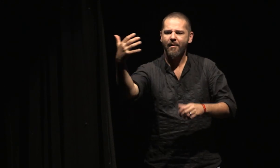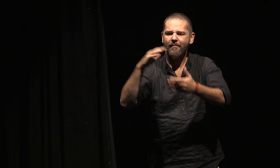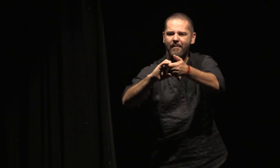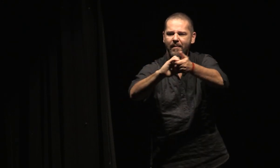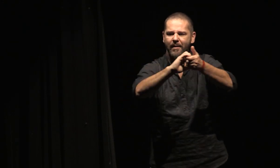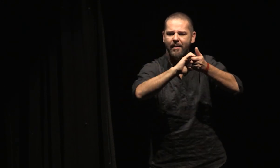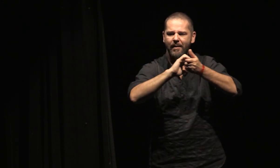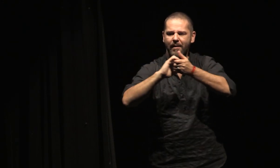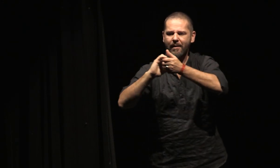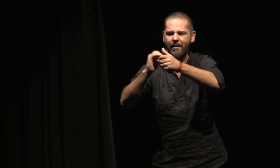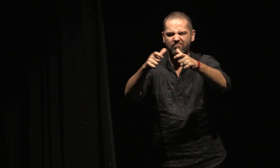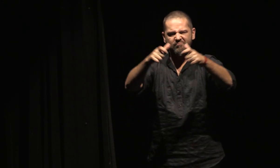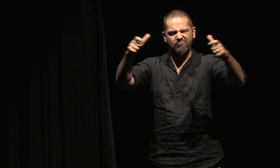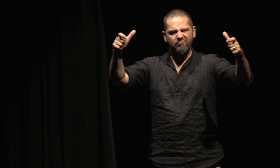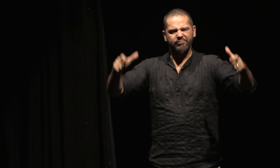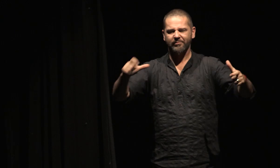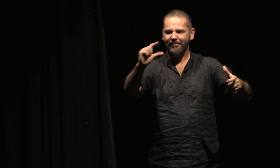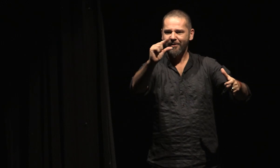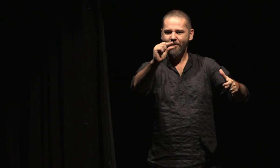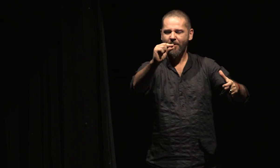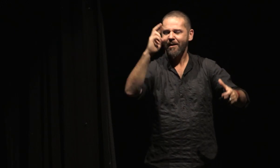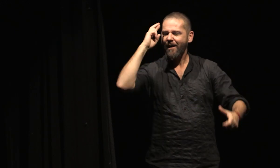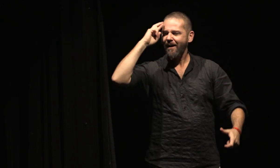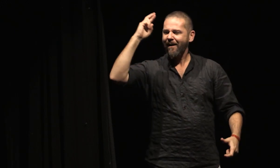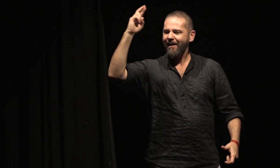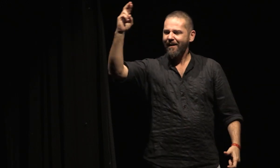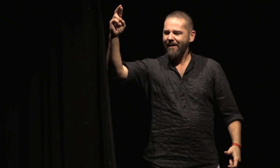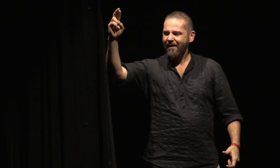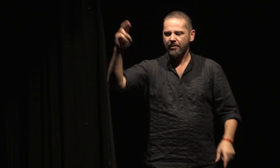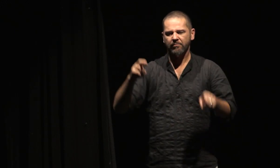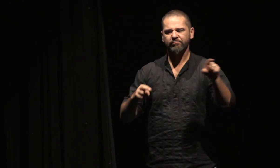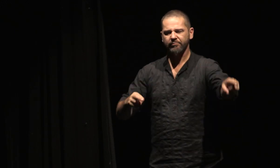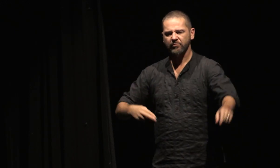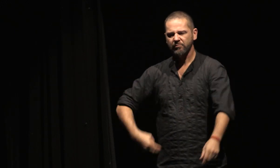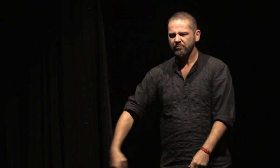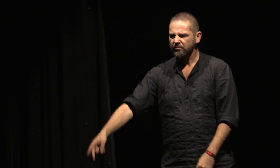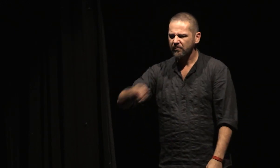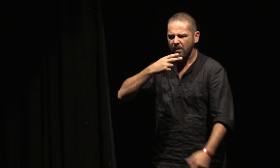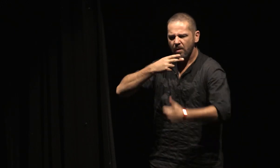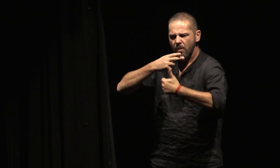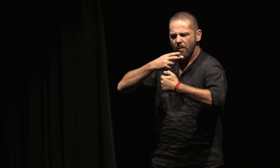Il fuma une cigarette, puis il me dit, comme s'il s'échappait d'un marécage de son.